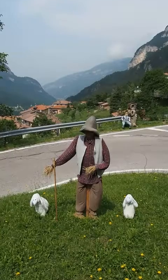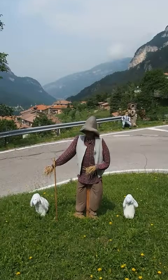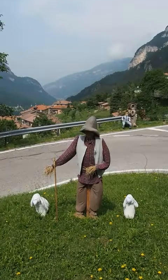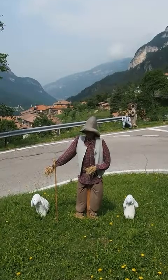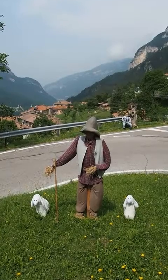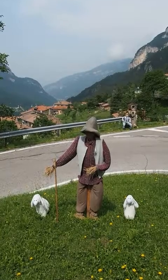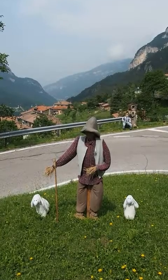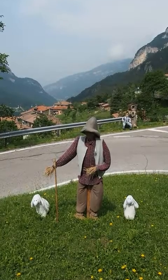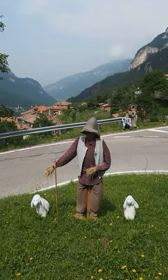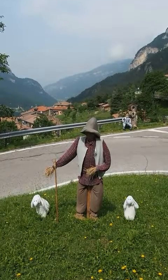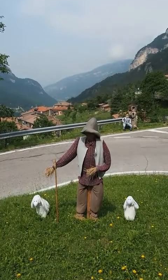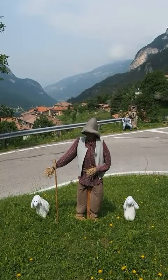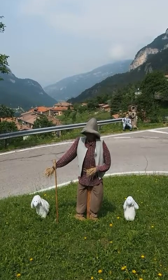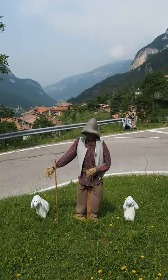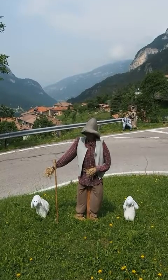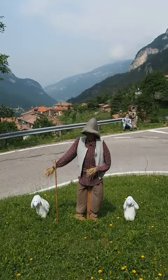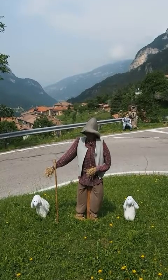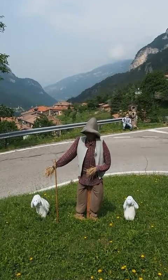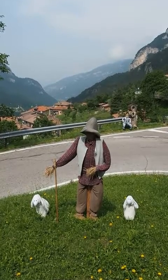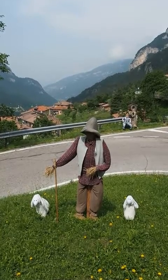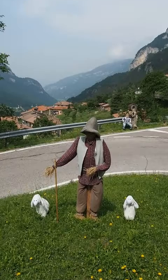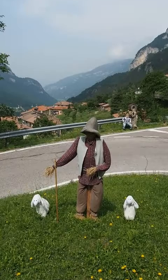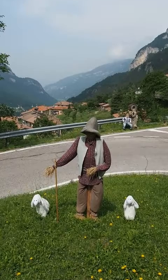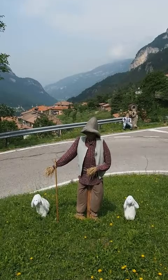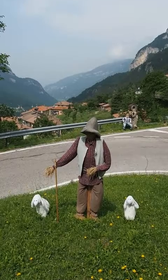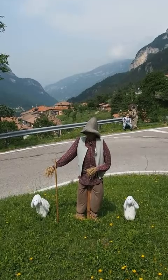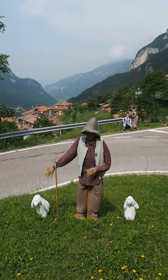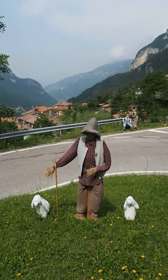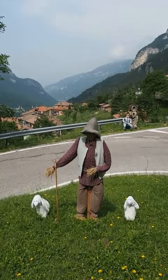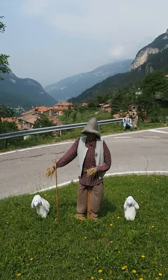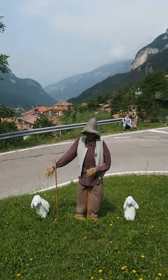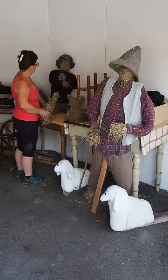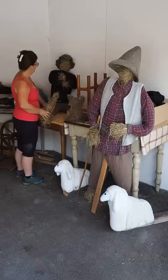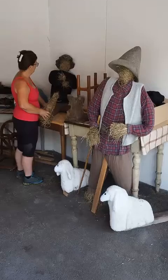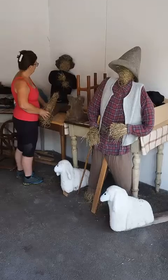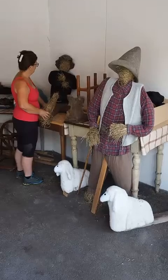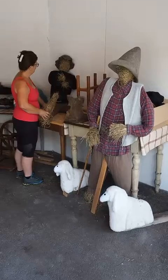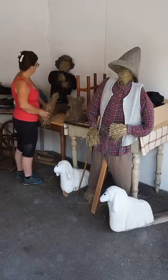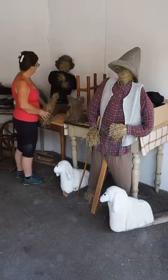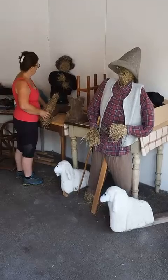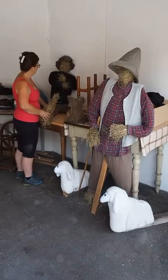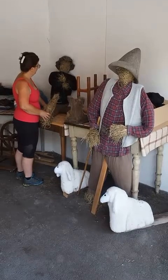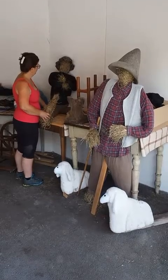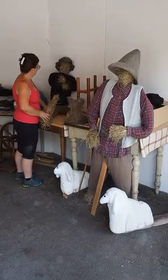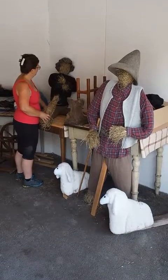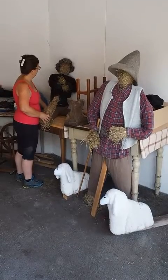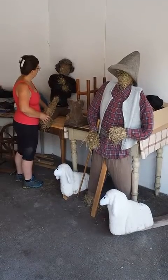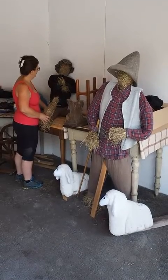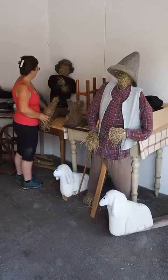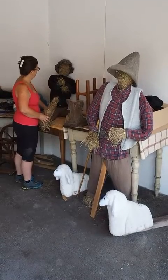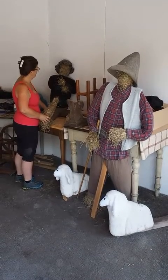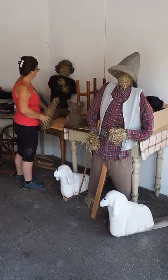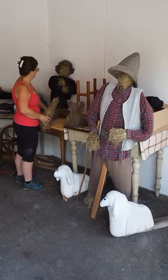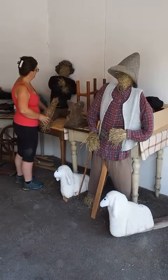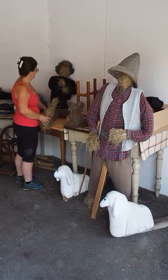spaventapasseri. Tante figure di paglia, recenti o del passato, poco importa, tante figure a farci compagnia.